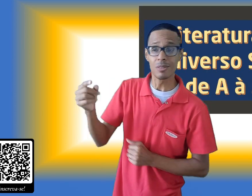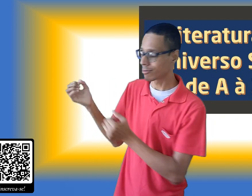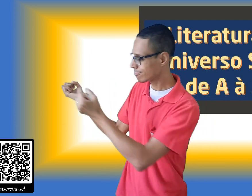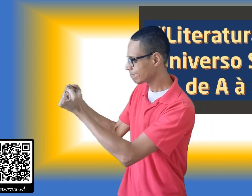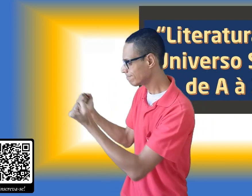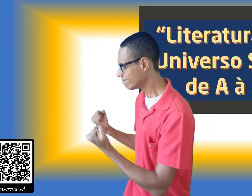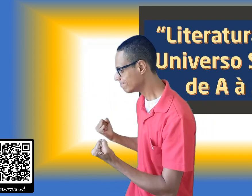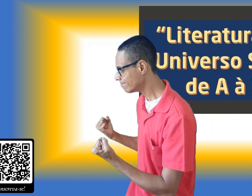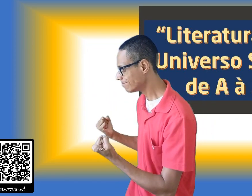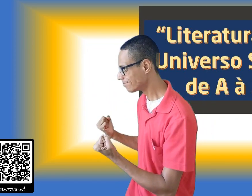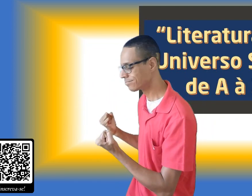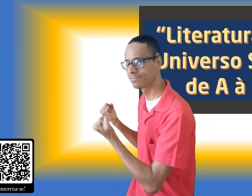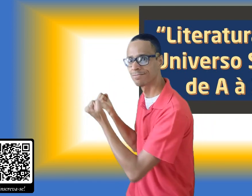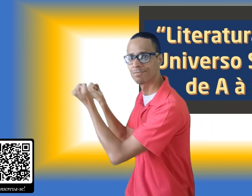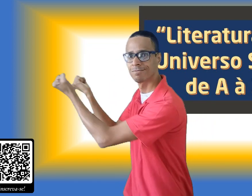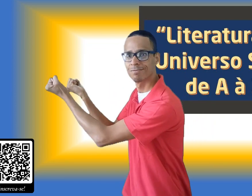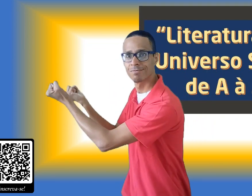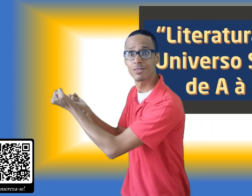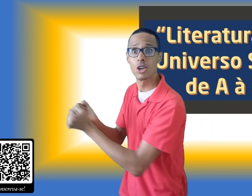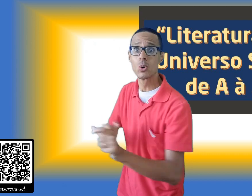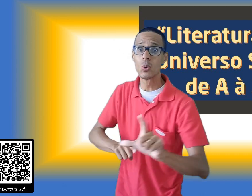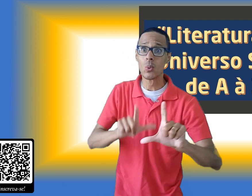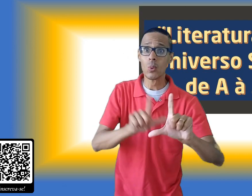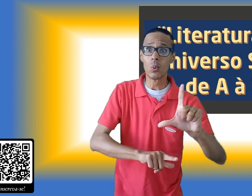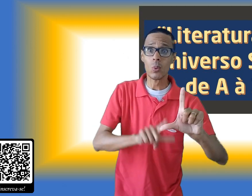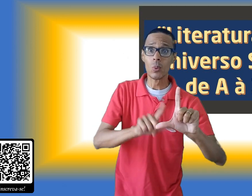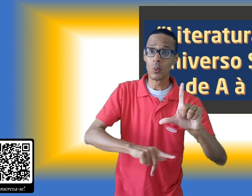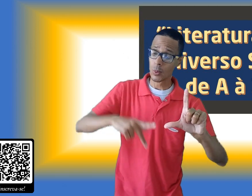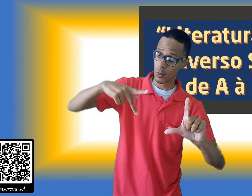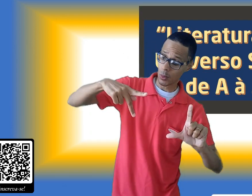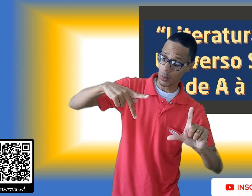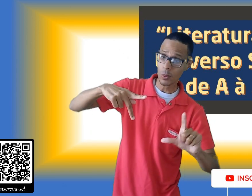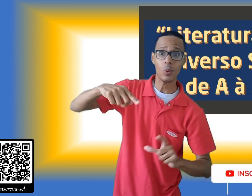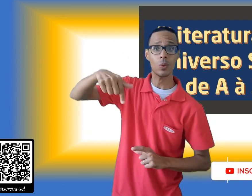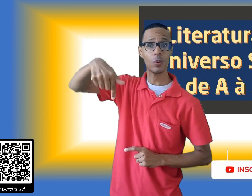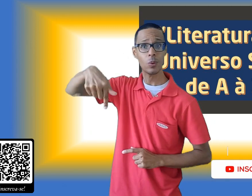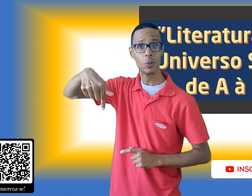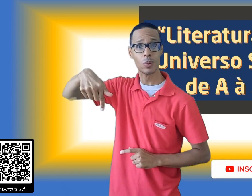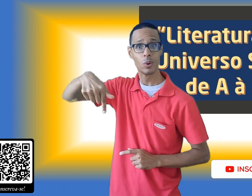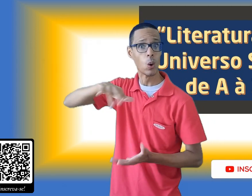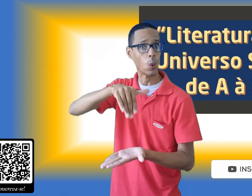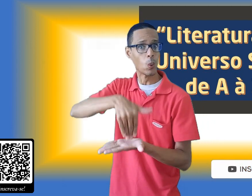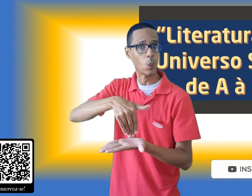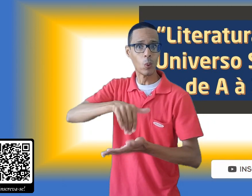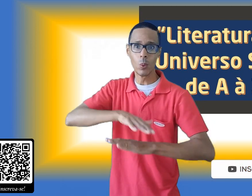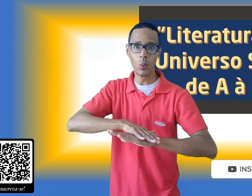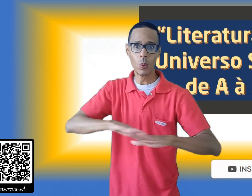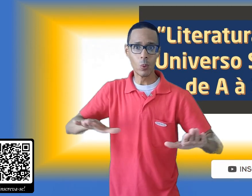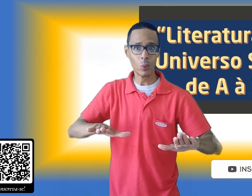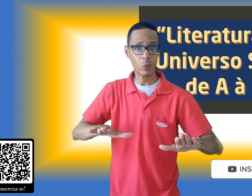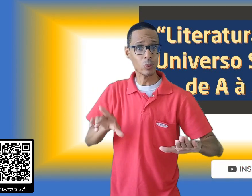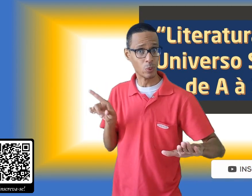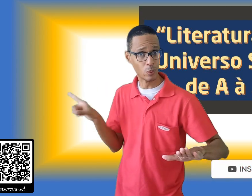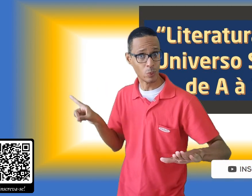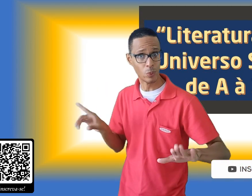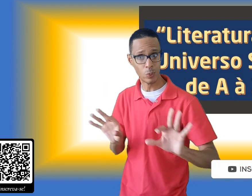Na próxima semana, teremos o último bloco com as letras P e Q, que já